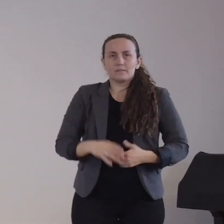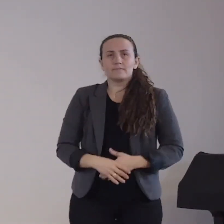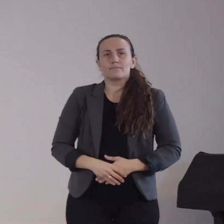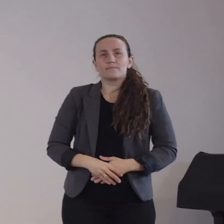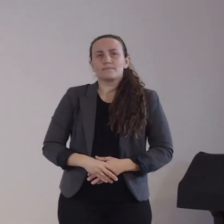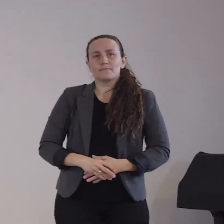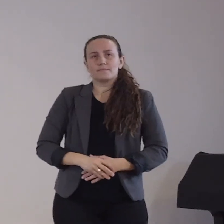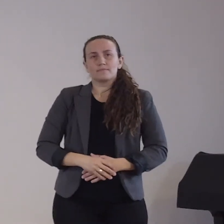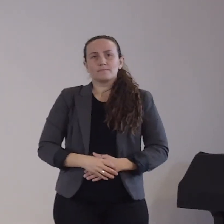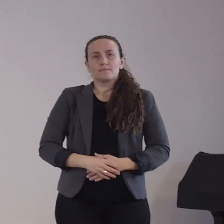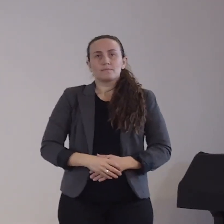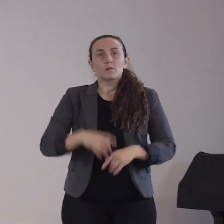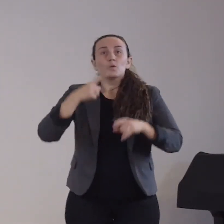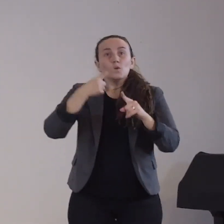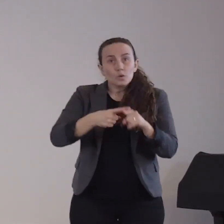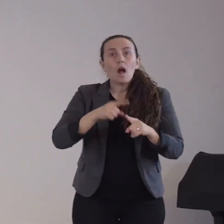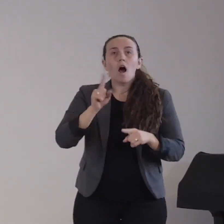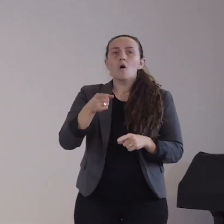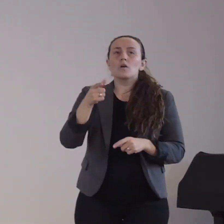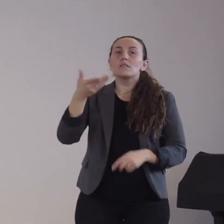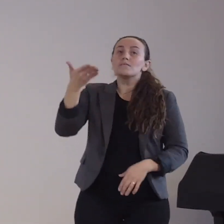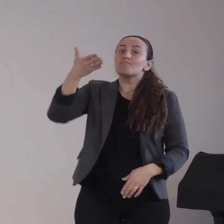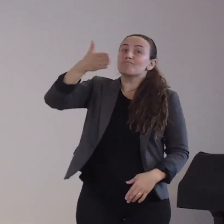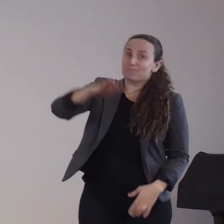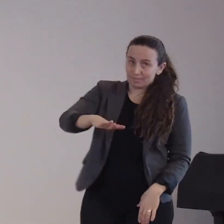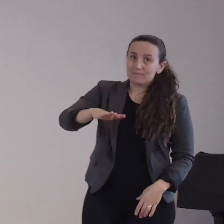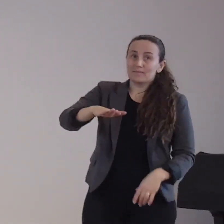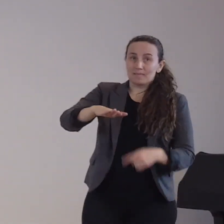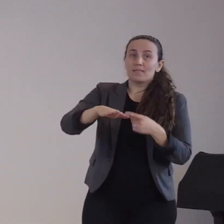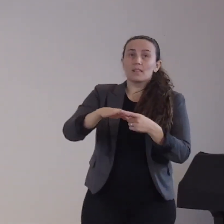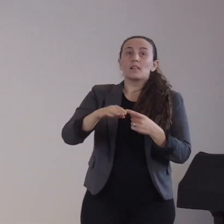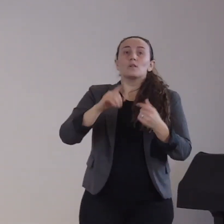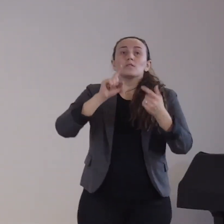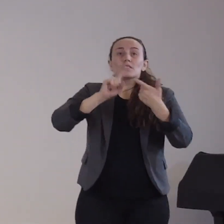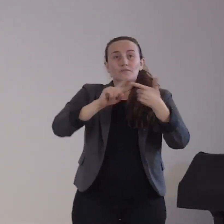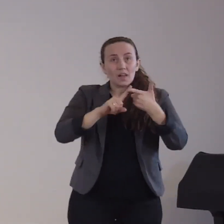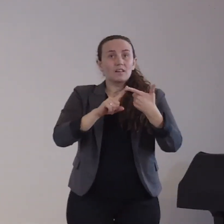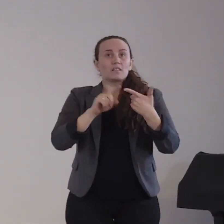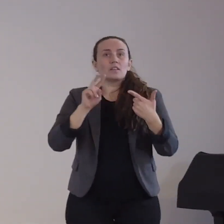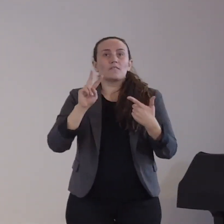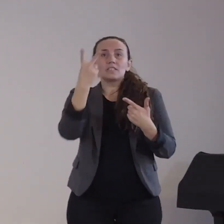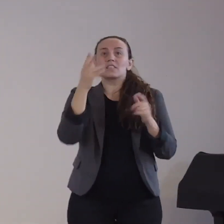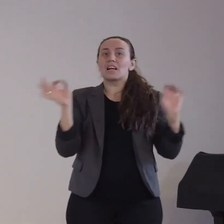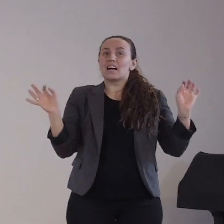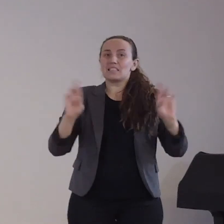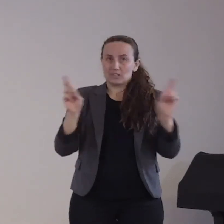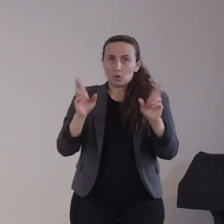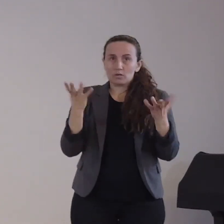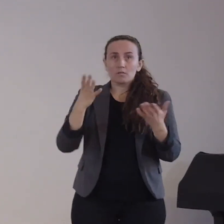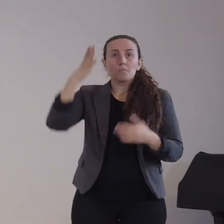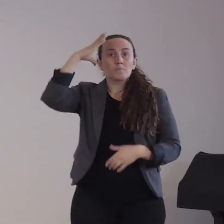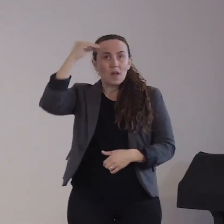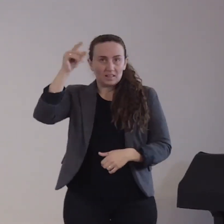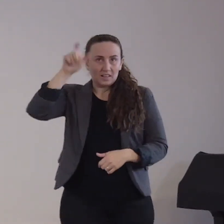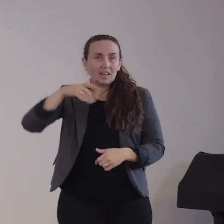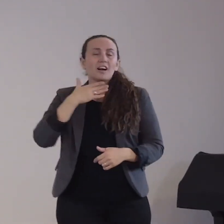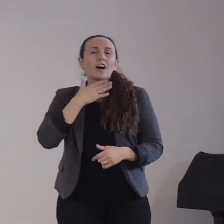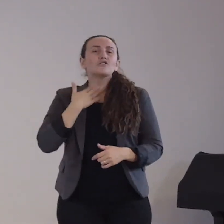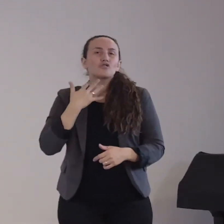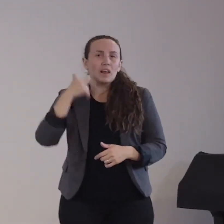Versterben an dieser Erkrankung. Dann das männliche Geschlecht, welches einen schwereren Verlauf in